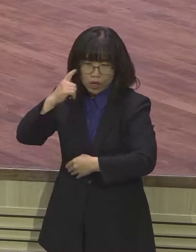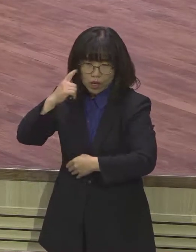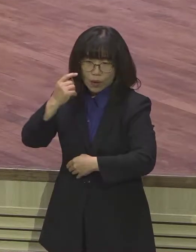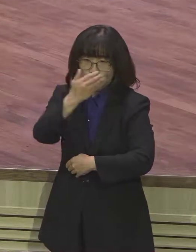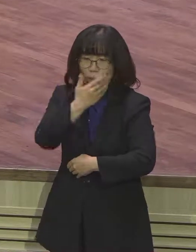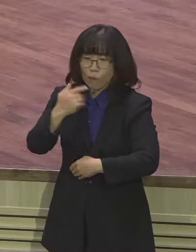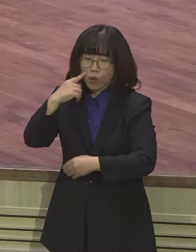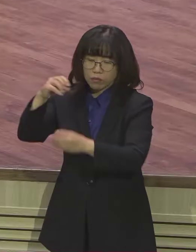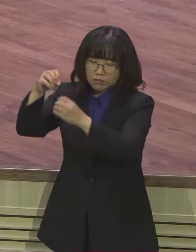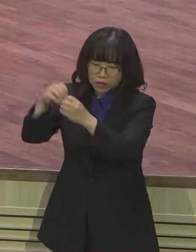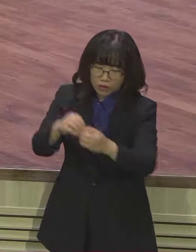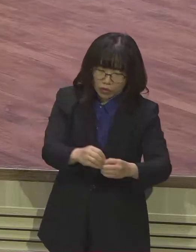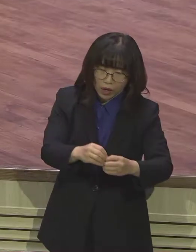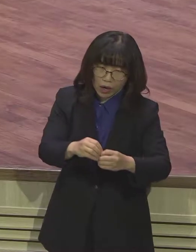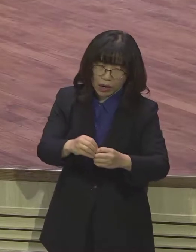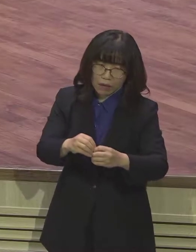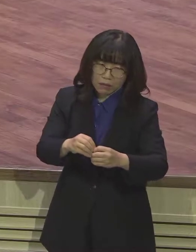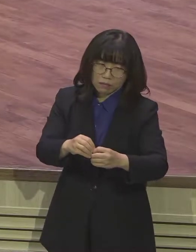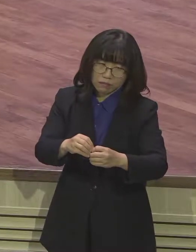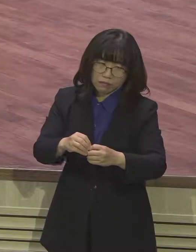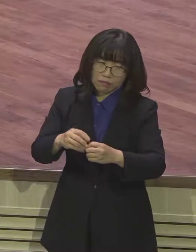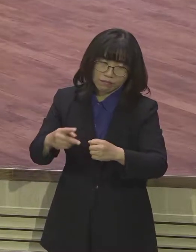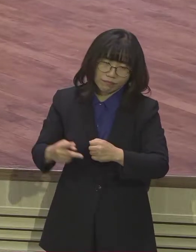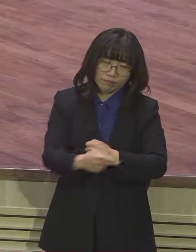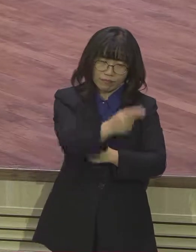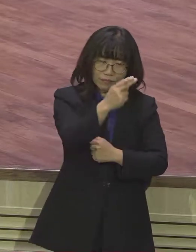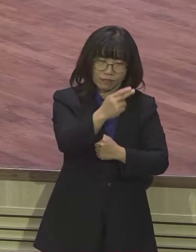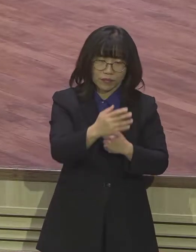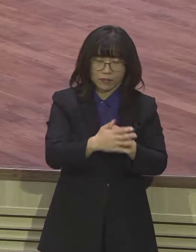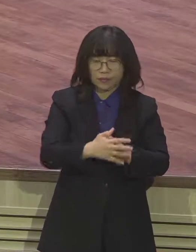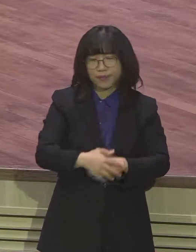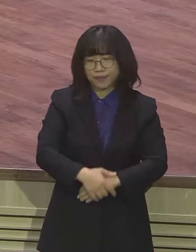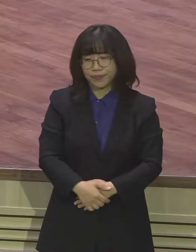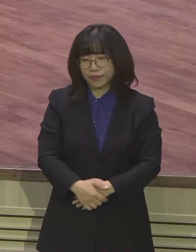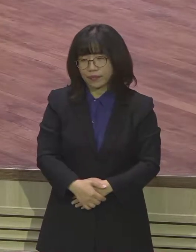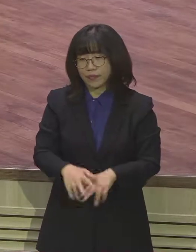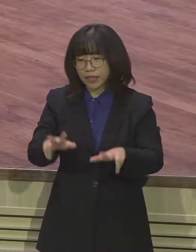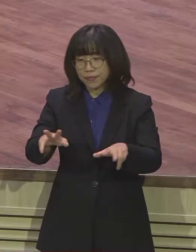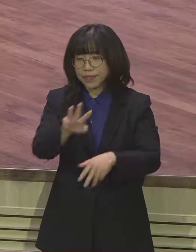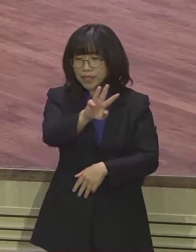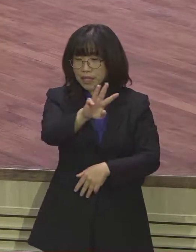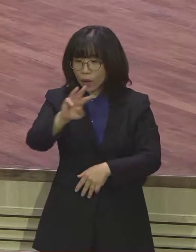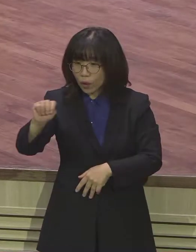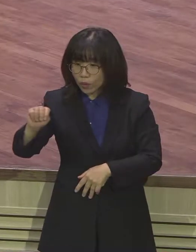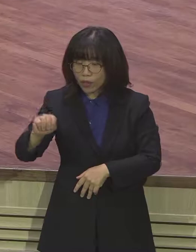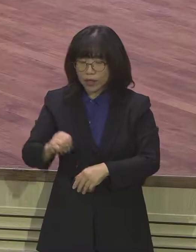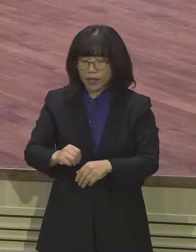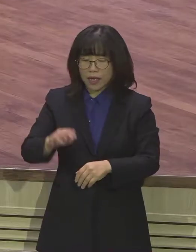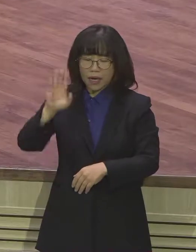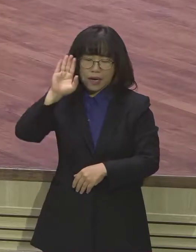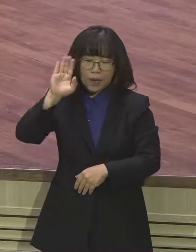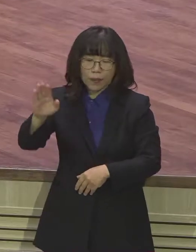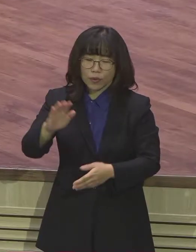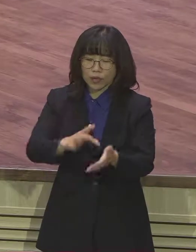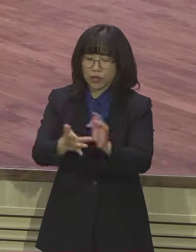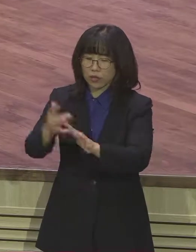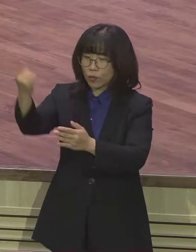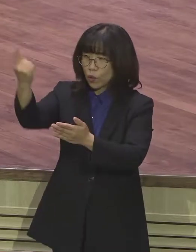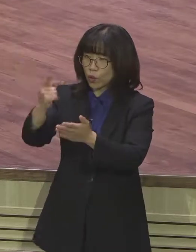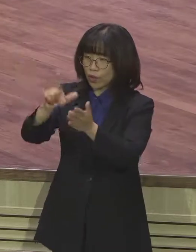그렇다면 우리 예원의 본당이 100년, 200년이 지나도 정말 주님 오시는 그날까지 정말 복음을 전할 수 있는 복음의 전 세계의